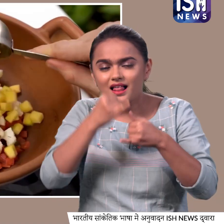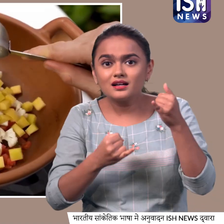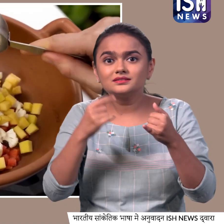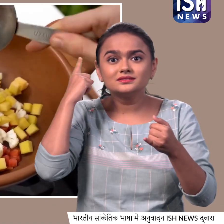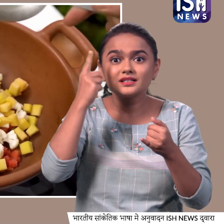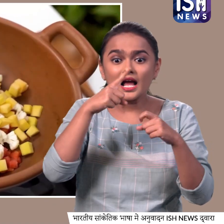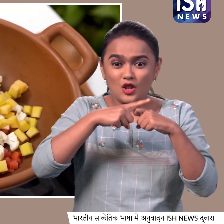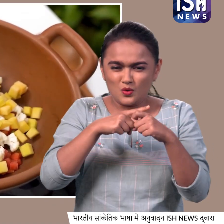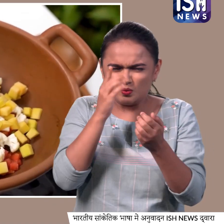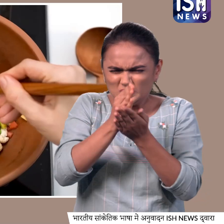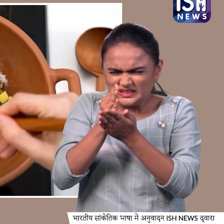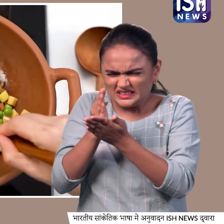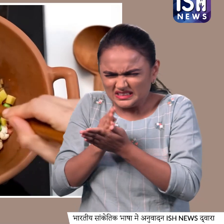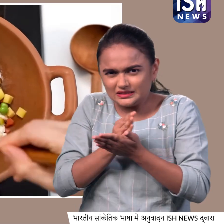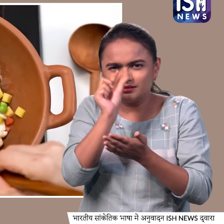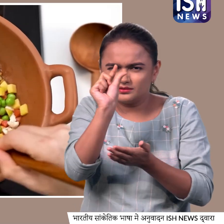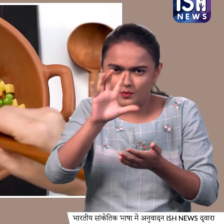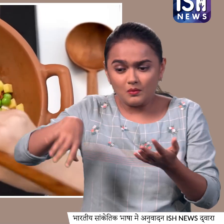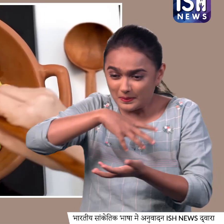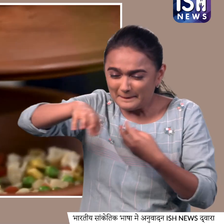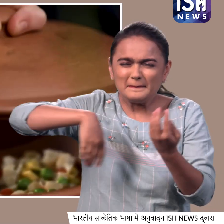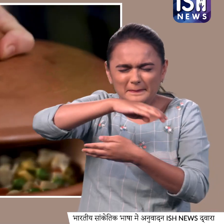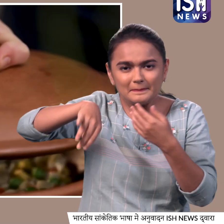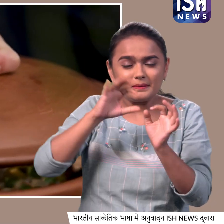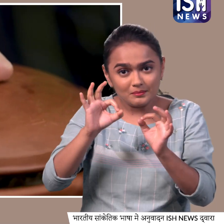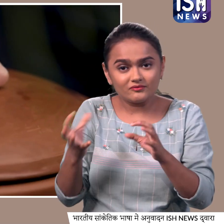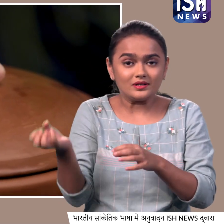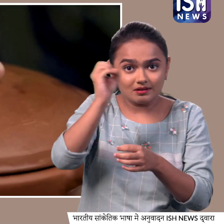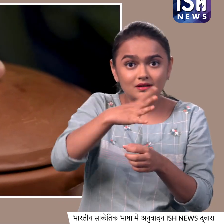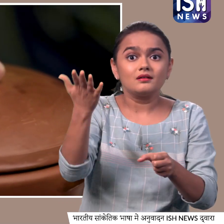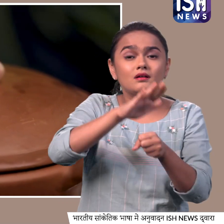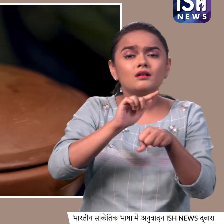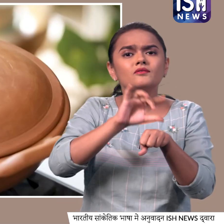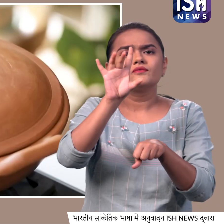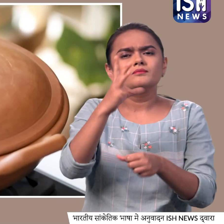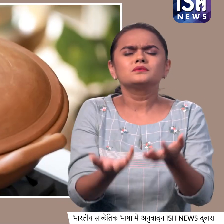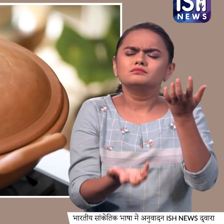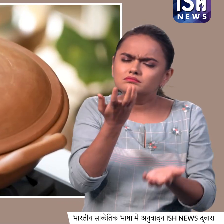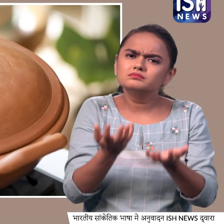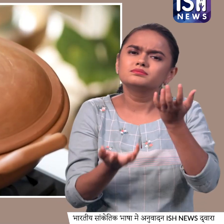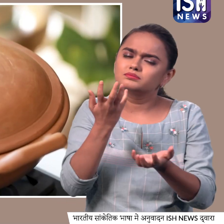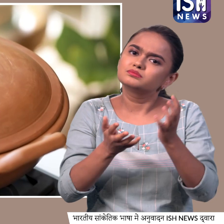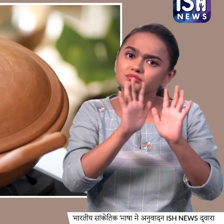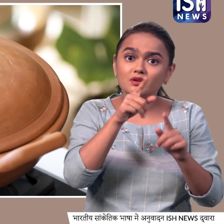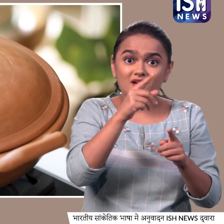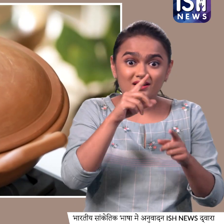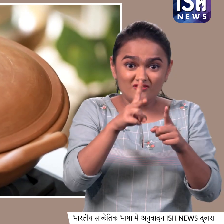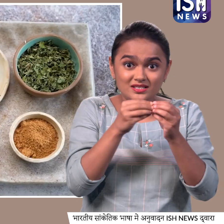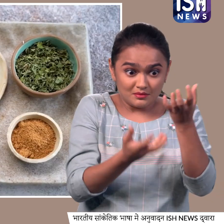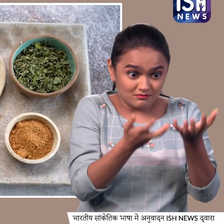छोटा-छोटा कटा हुआ अच्छे से मिला ले और ढग कर 15 मिनिट तक पकने दे जब तक हमारी सबजियां बख रही हैं हम